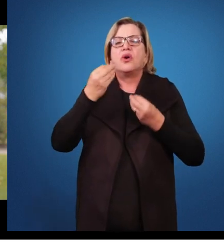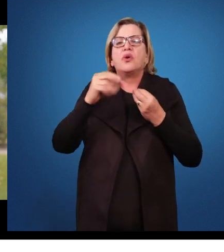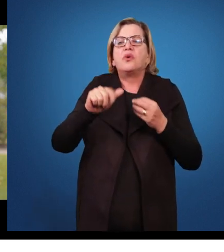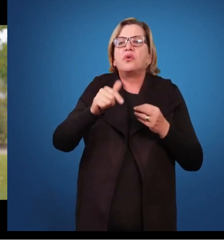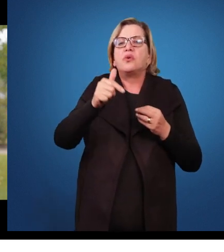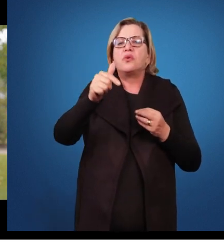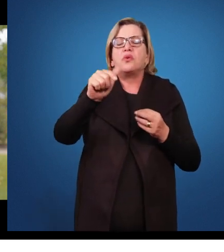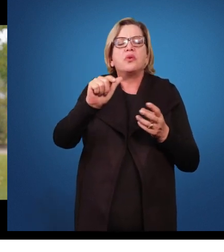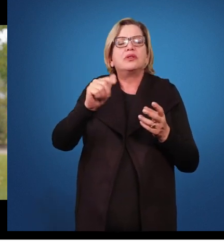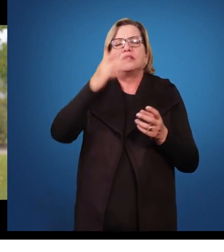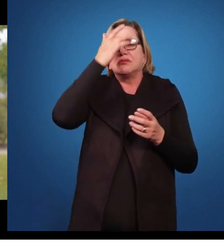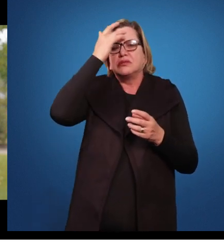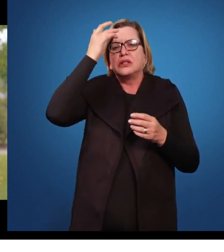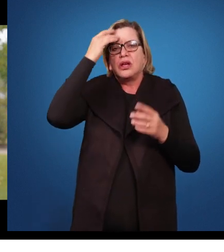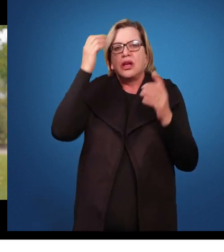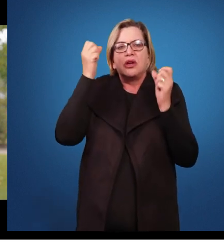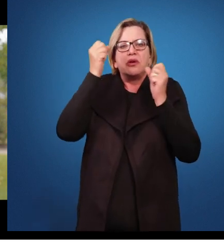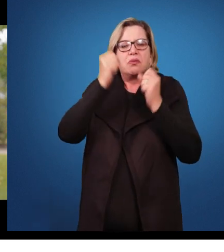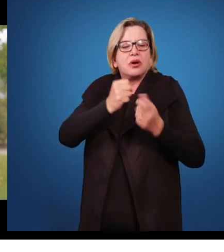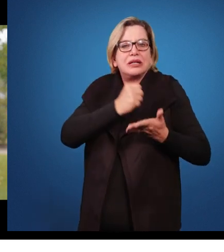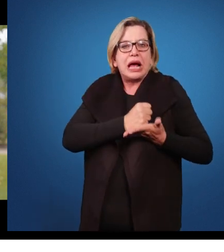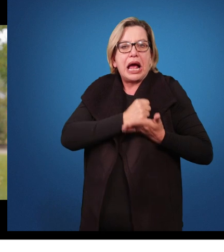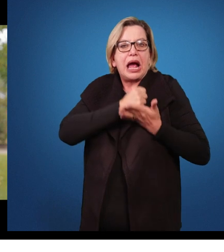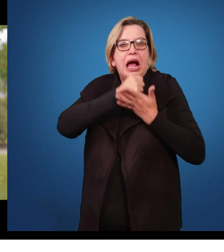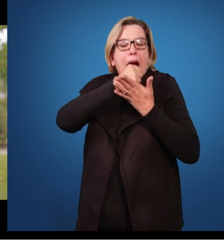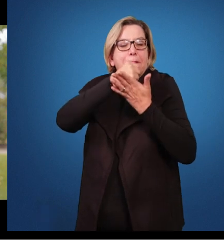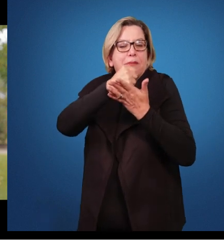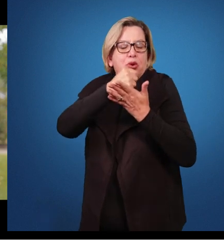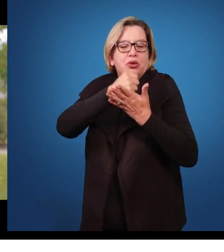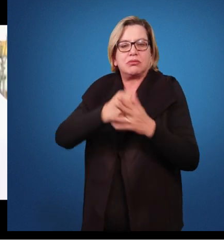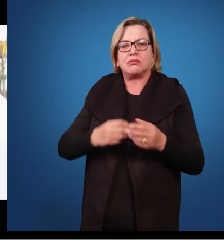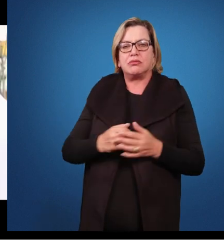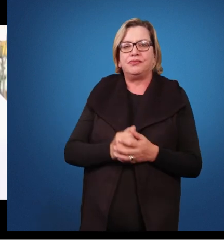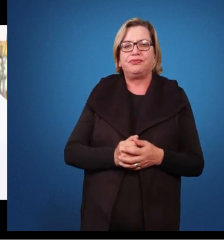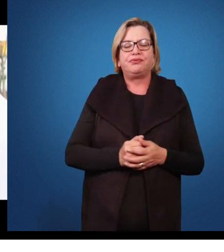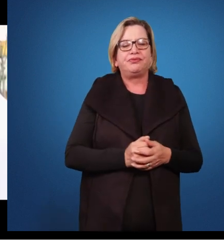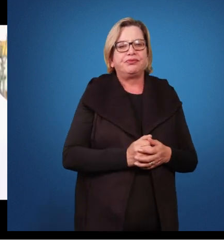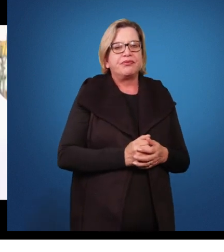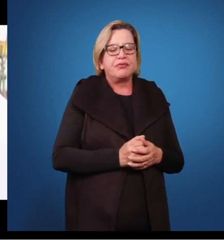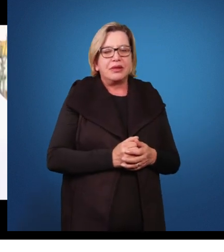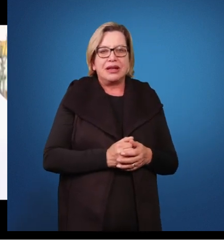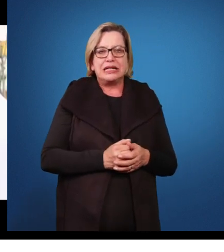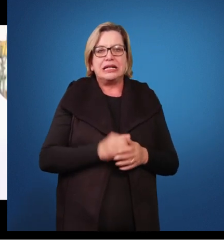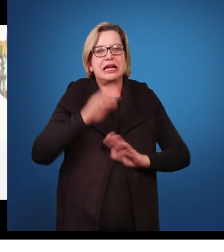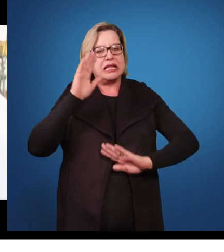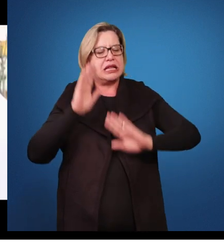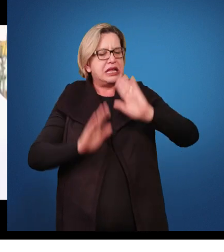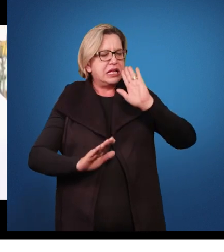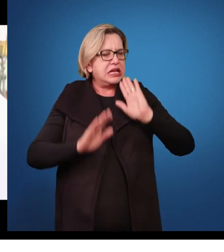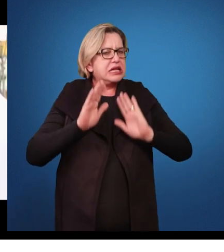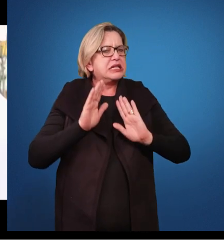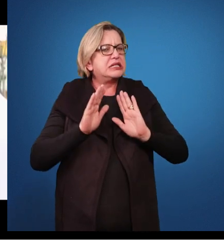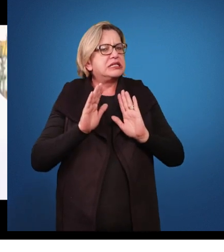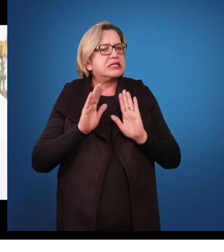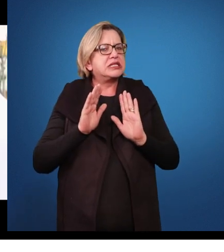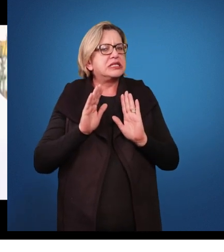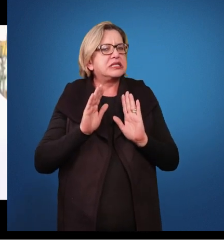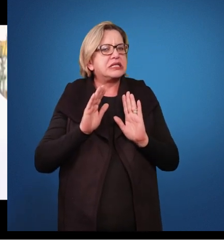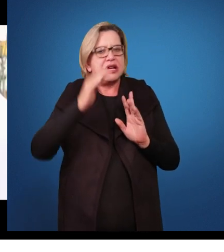instituição podem dar um encaminhamento? Olha, muitas vezes essas pessoas que